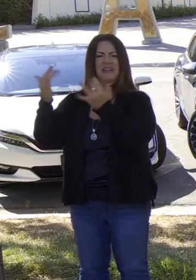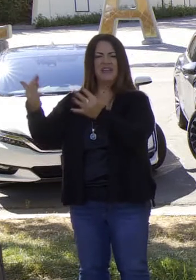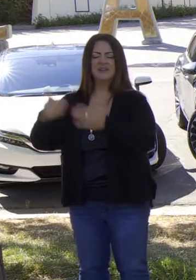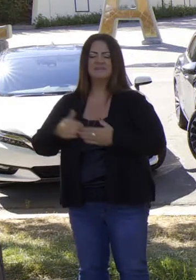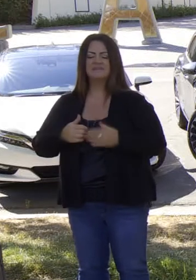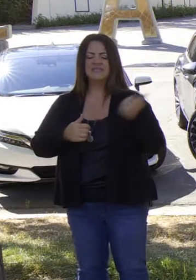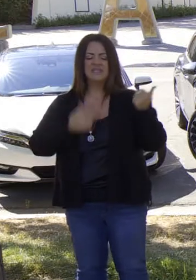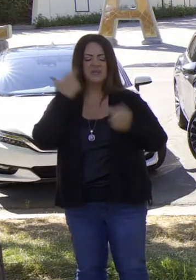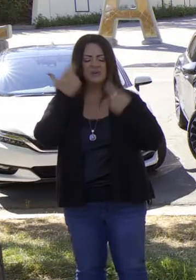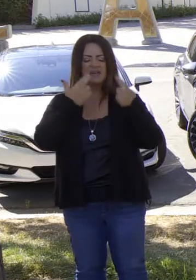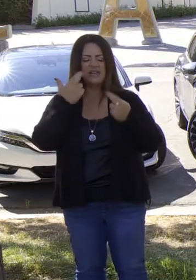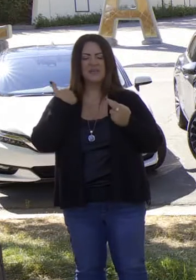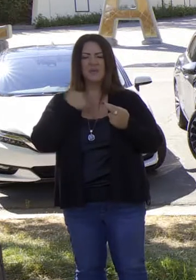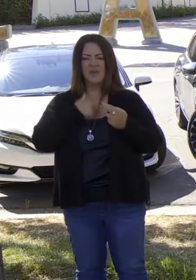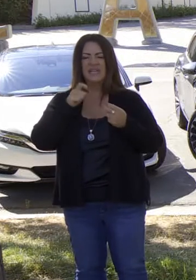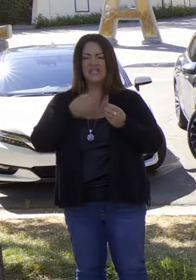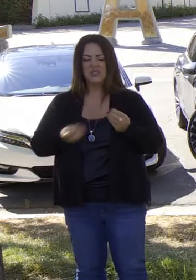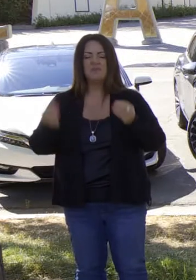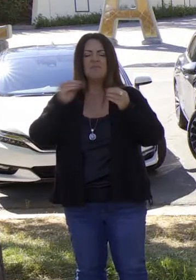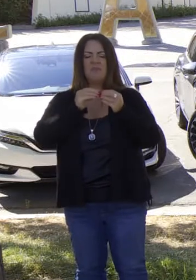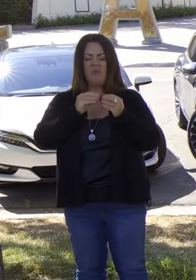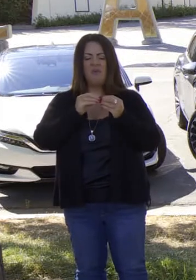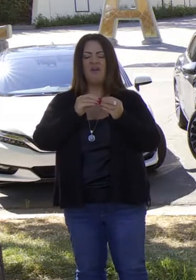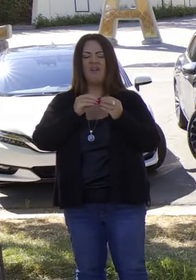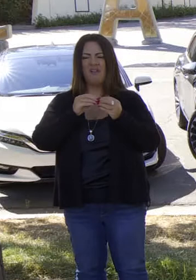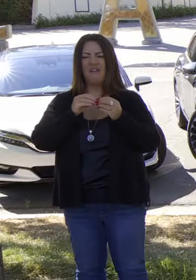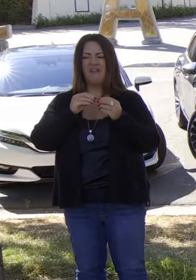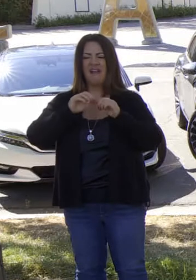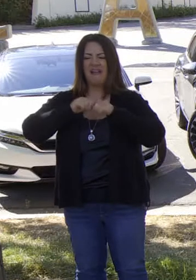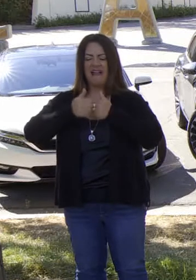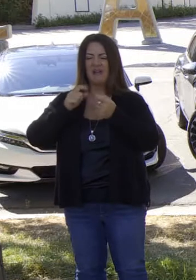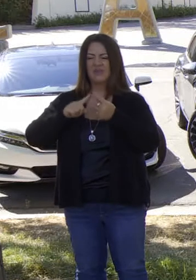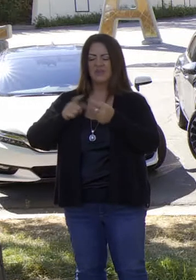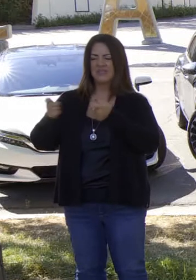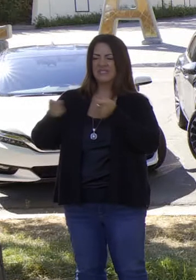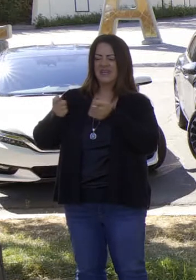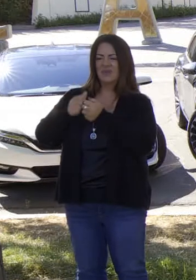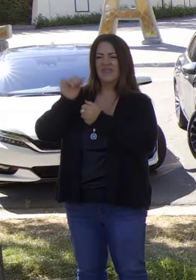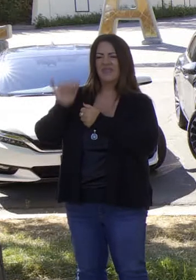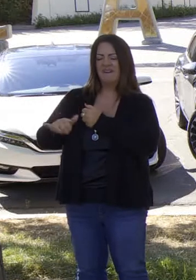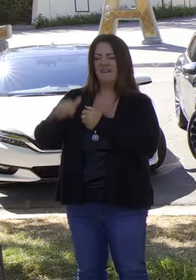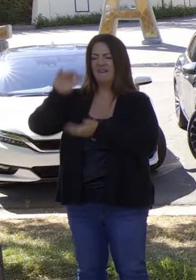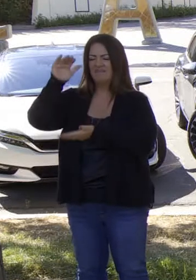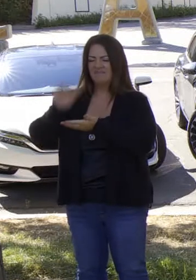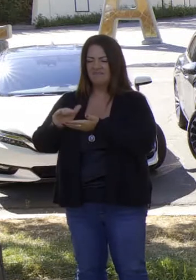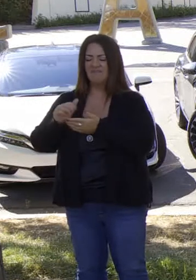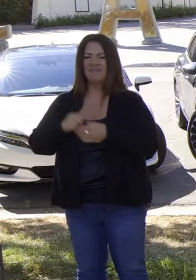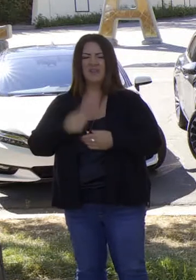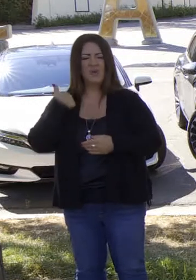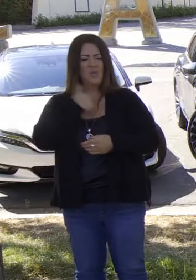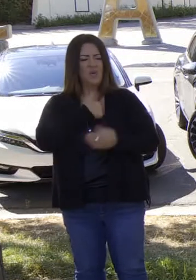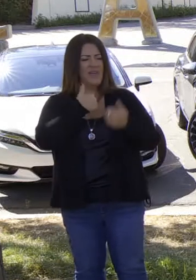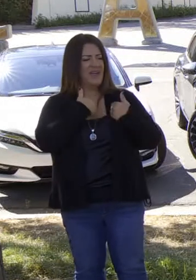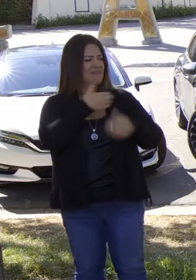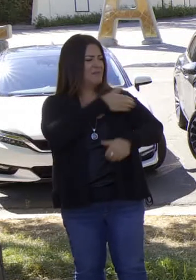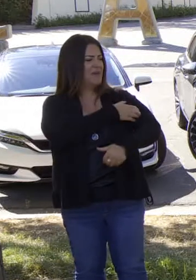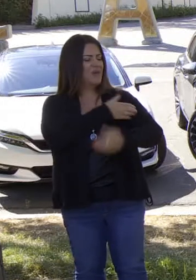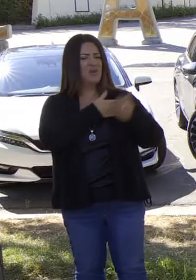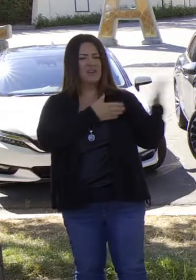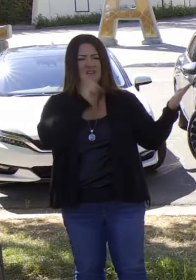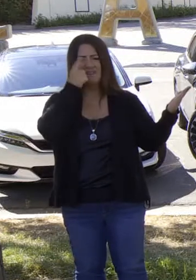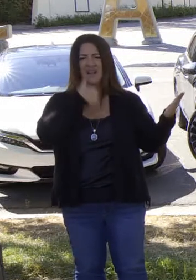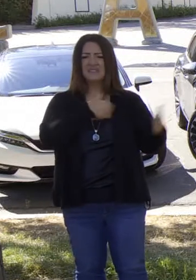tenemos que hacer, algo como gobierno estatal para lidiar con este problema, utilizar los